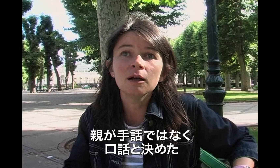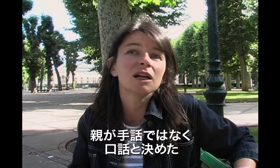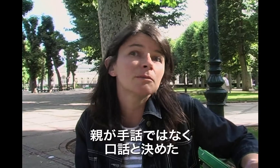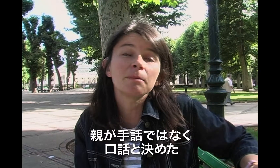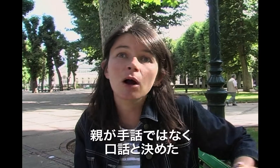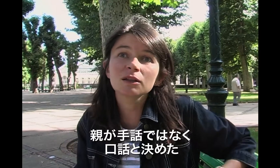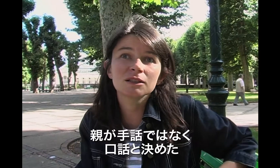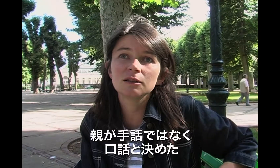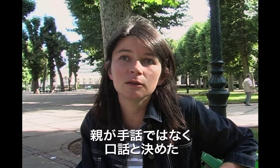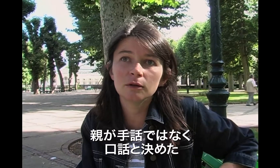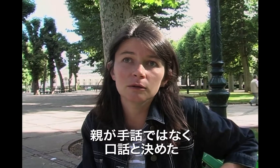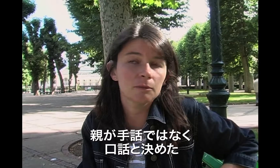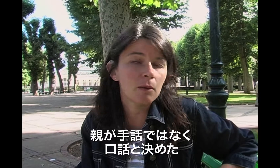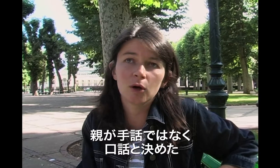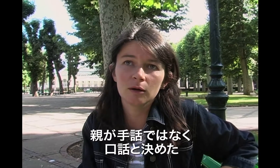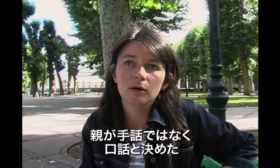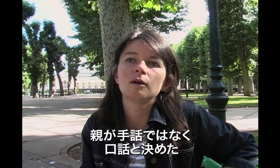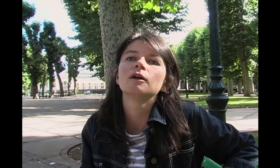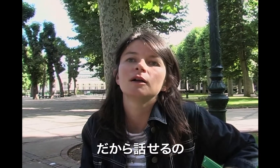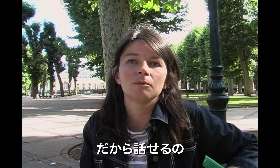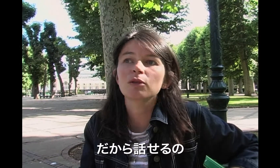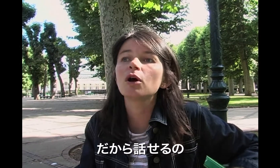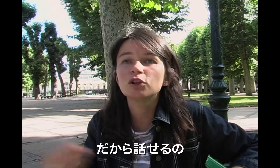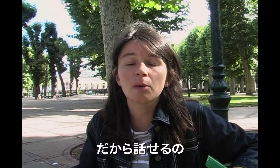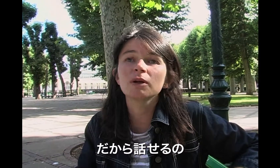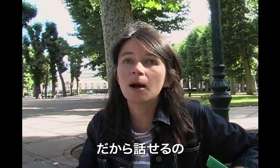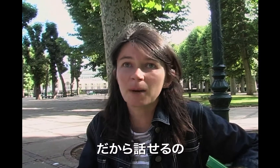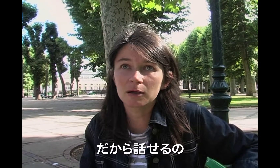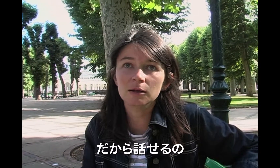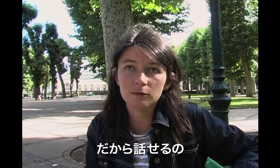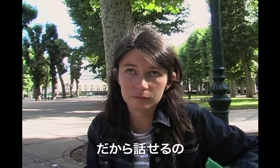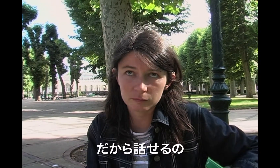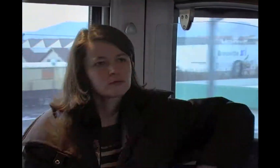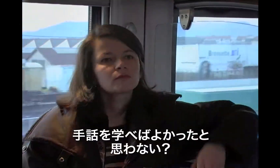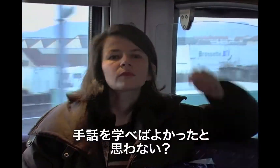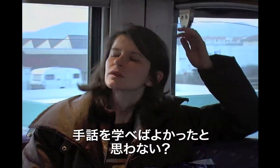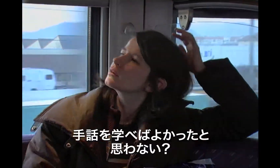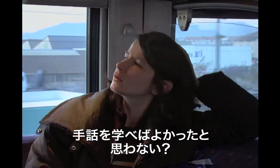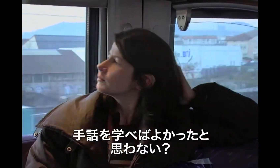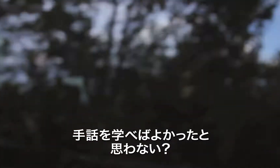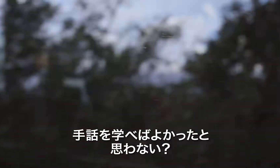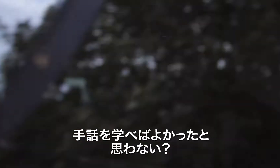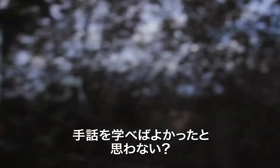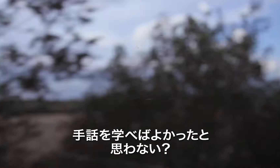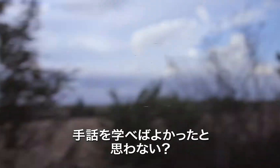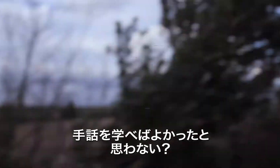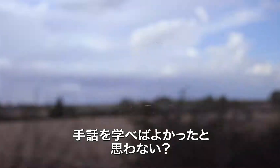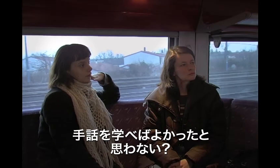C'est mon père, c'est des signes, c'est pas moi. Et maintenant, on a déjà appris à parler. Tu te demandes pas aujourd'hui si tu aurais